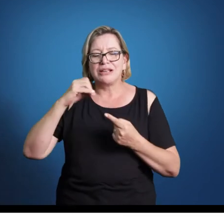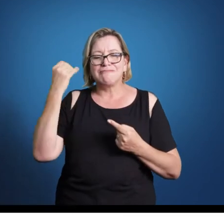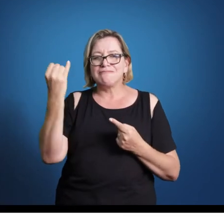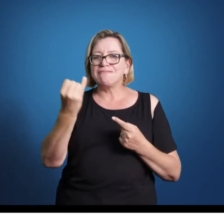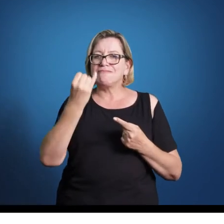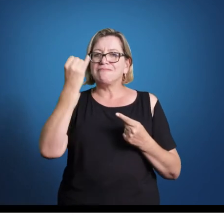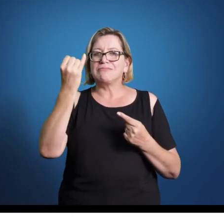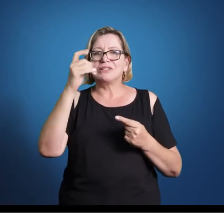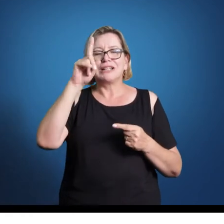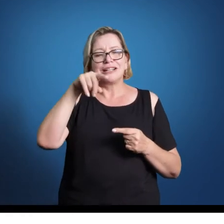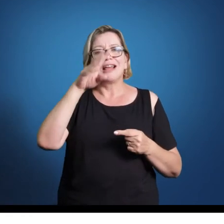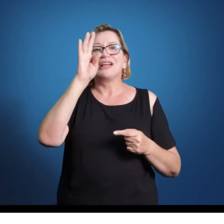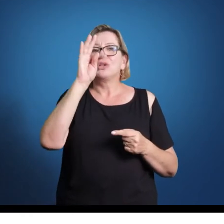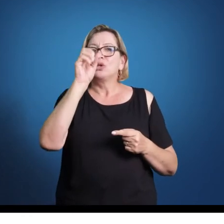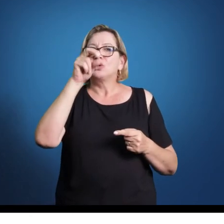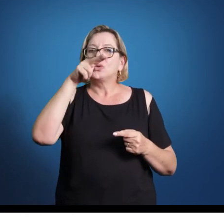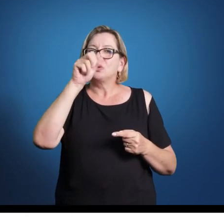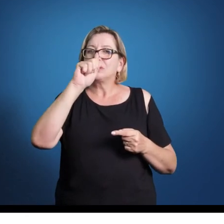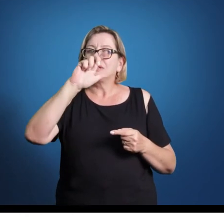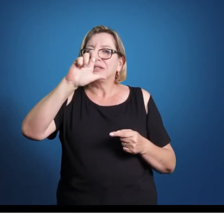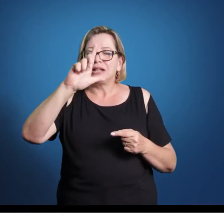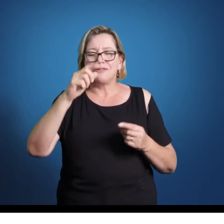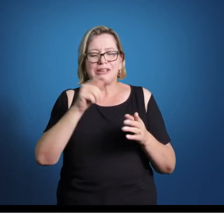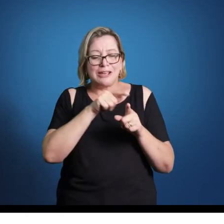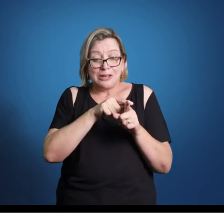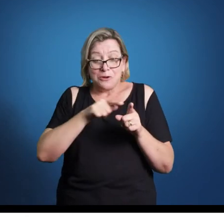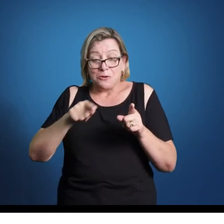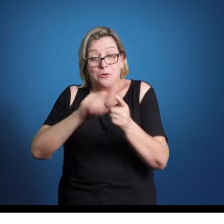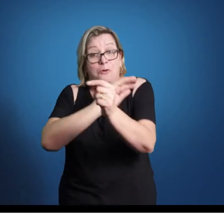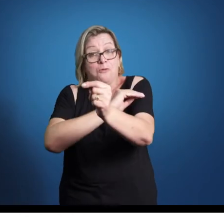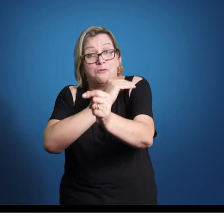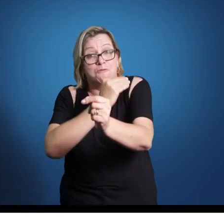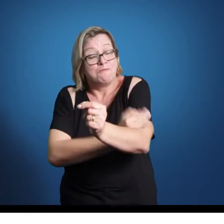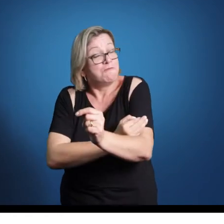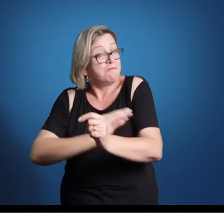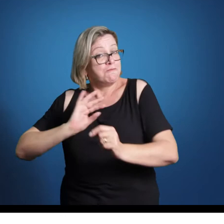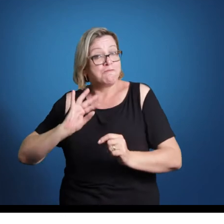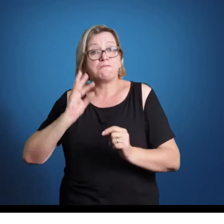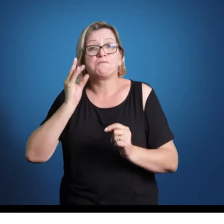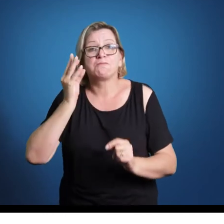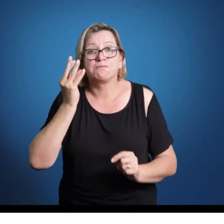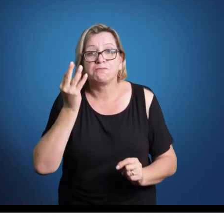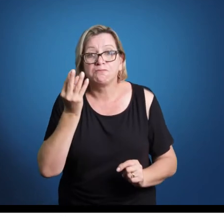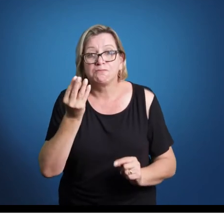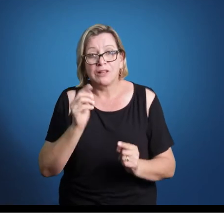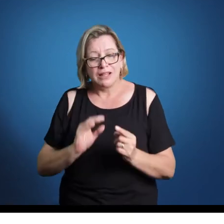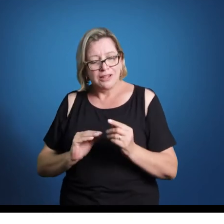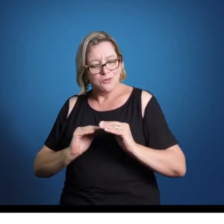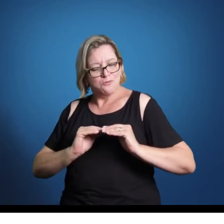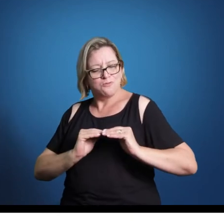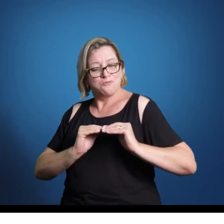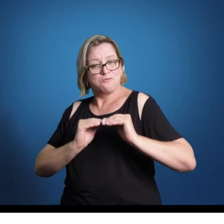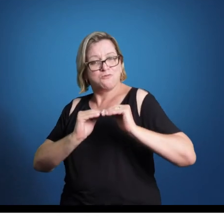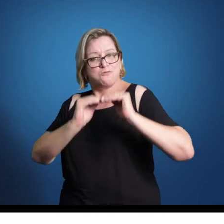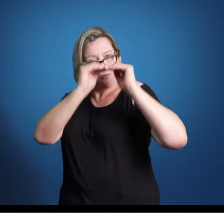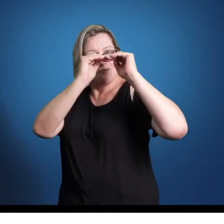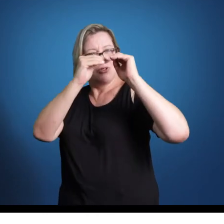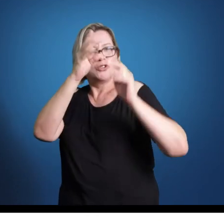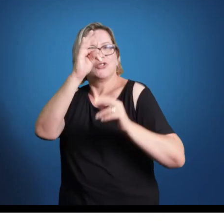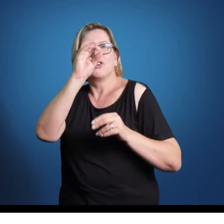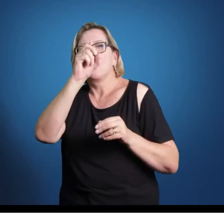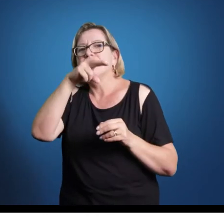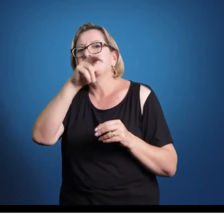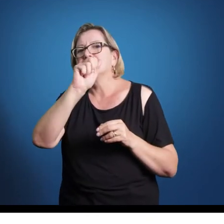o sistema tonal ganha ali o seu claro ápice, seu claro apogeu desdobramento das ideias tonais.